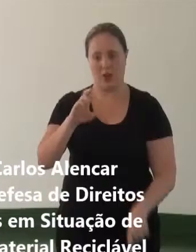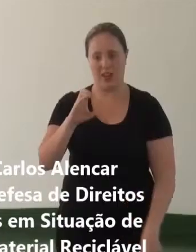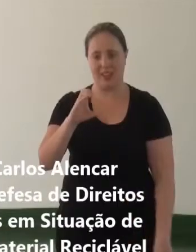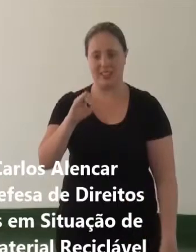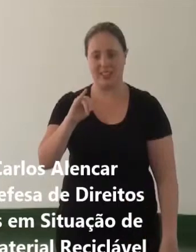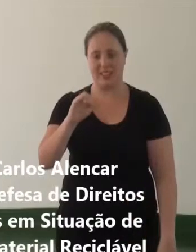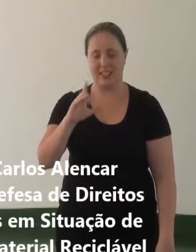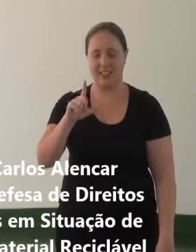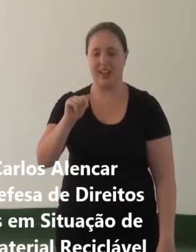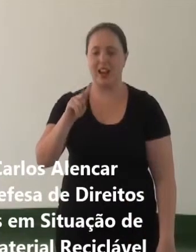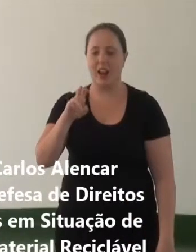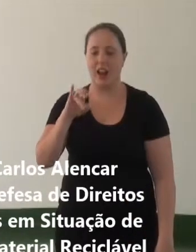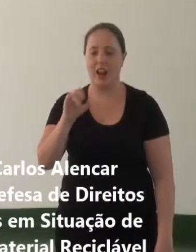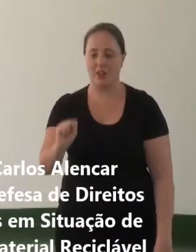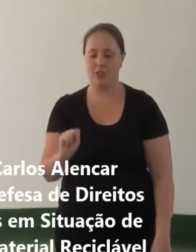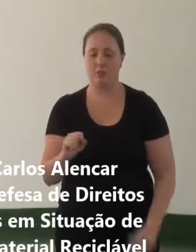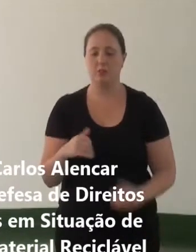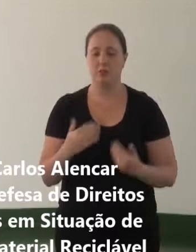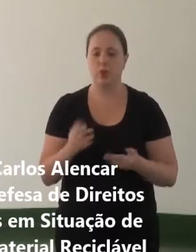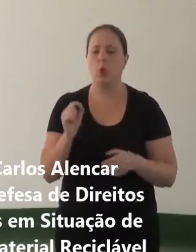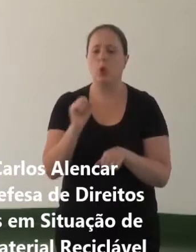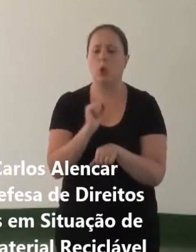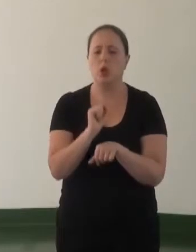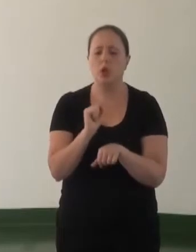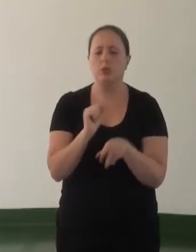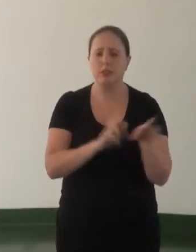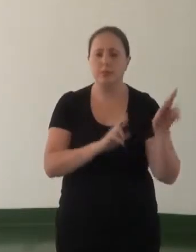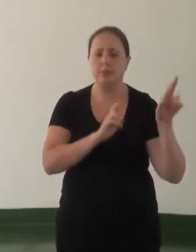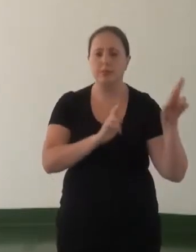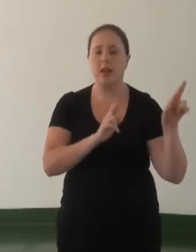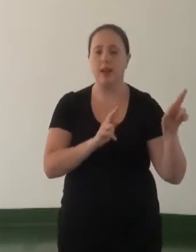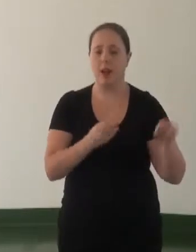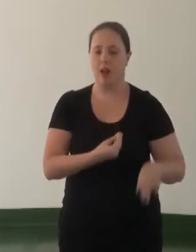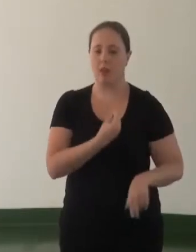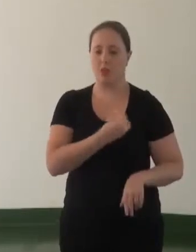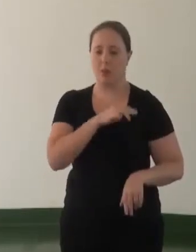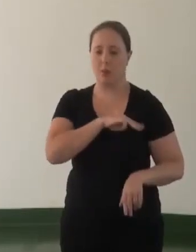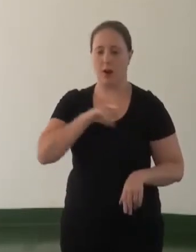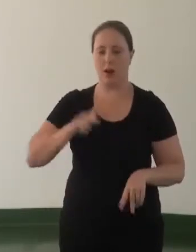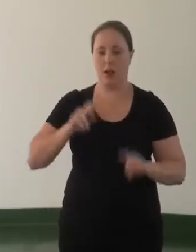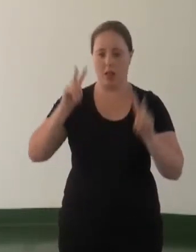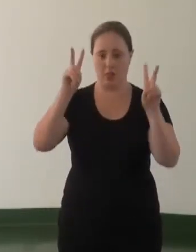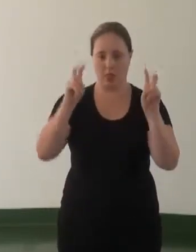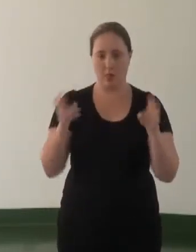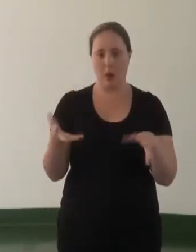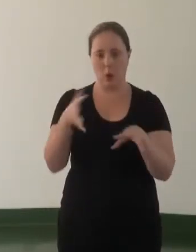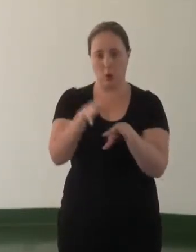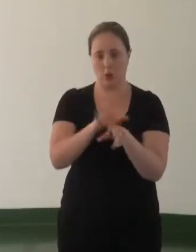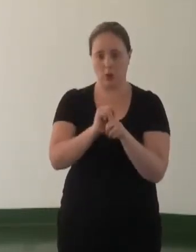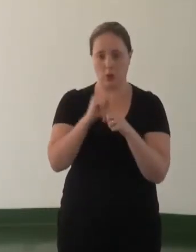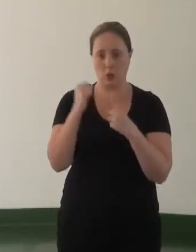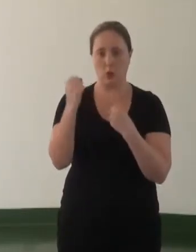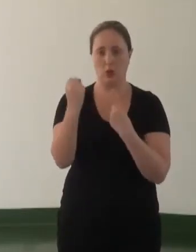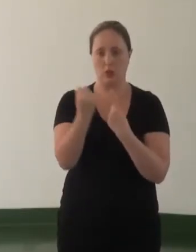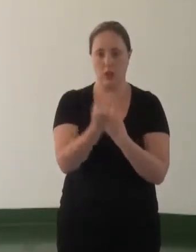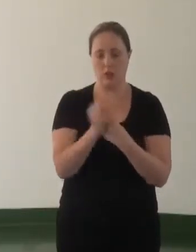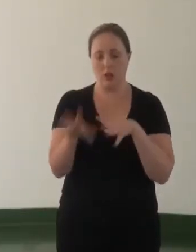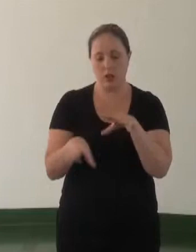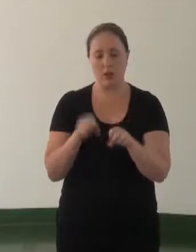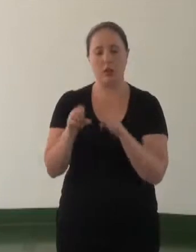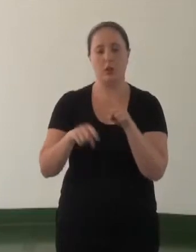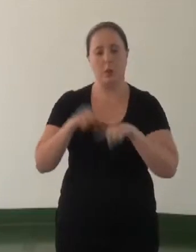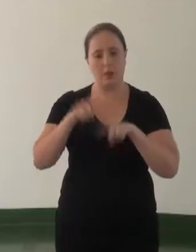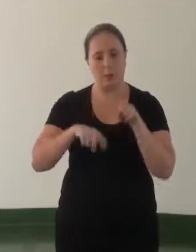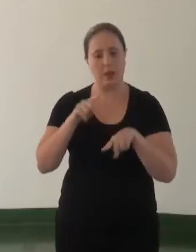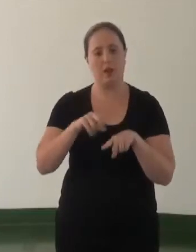O que esperar da atuação do Ministério Público no tema inclusão social e produtiva dos catadores de